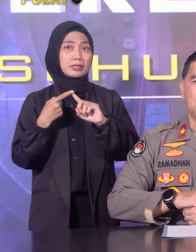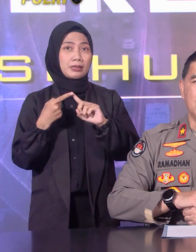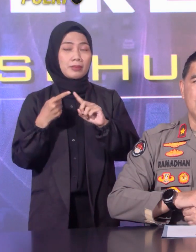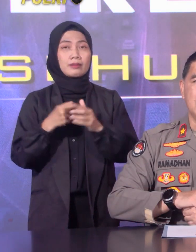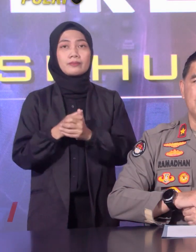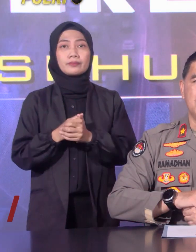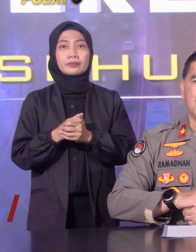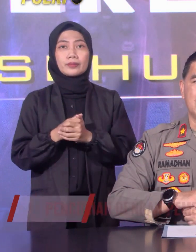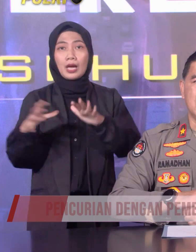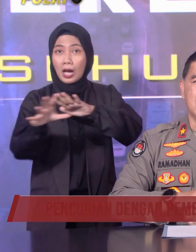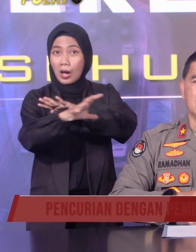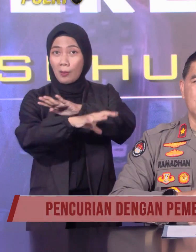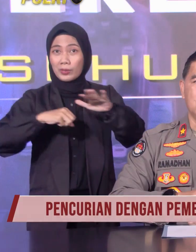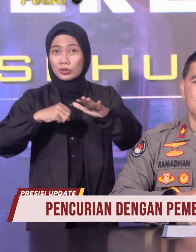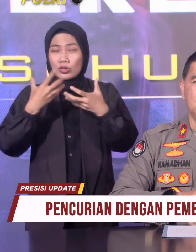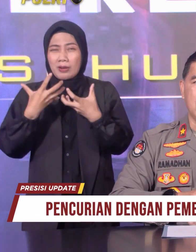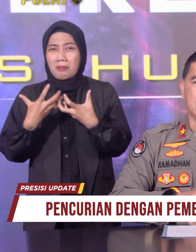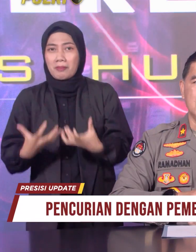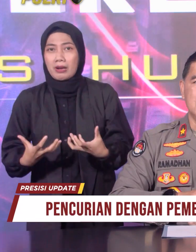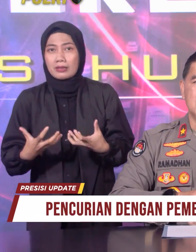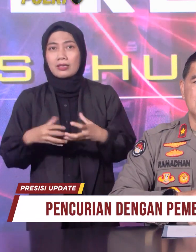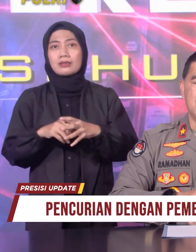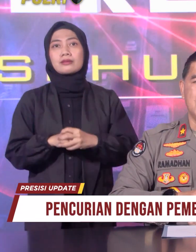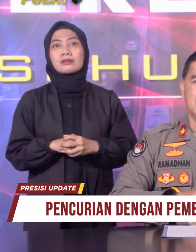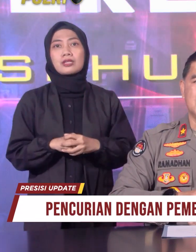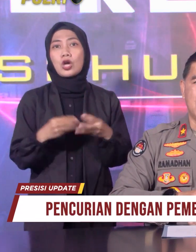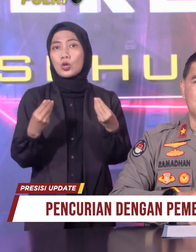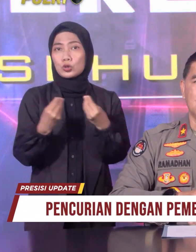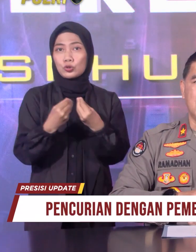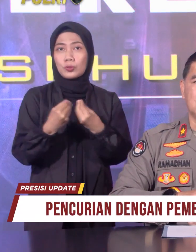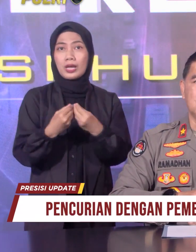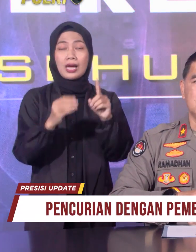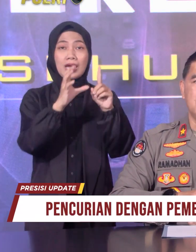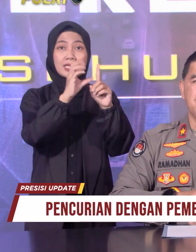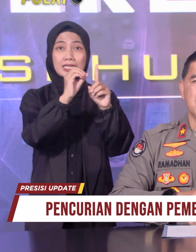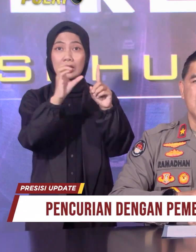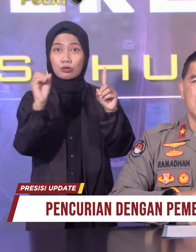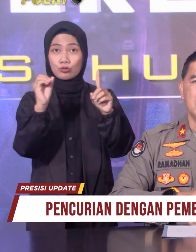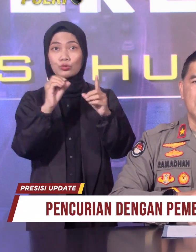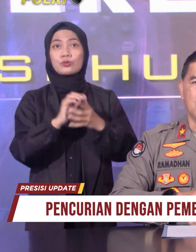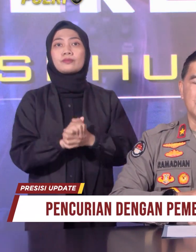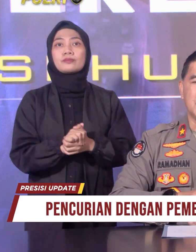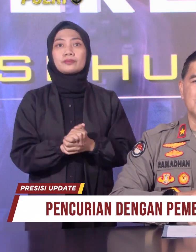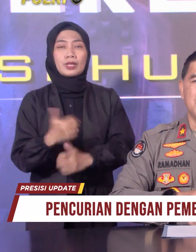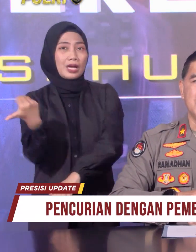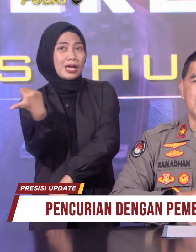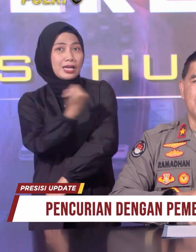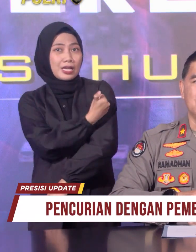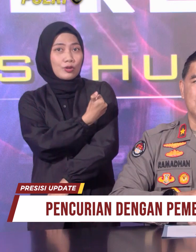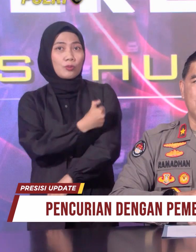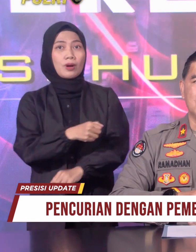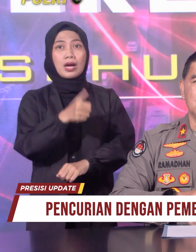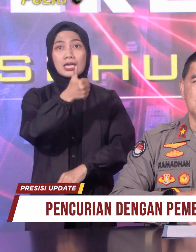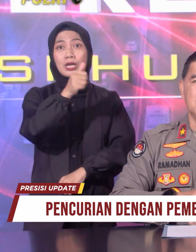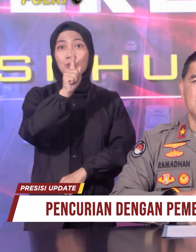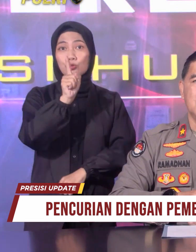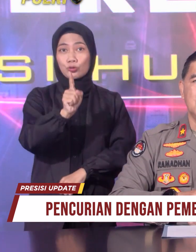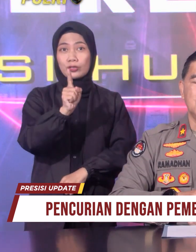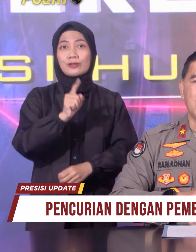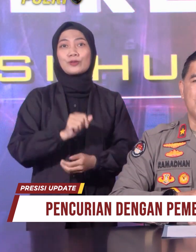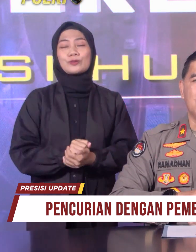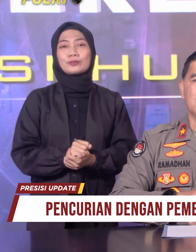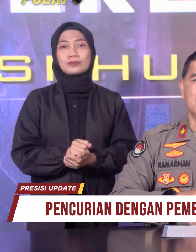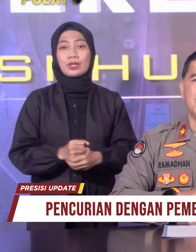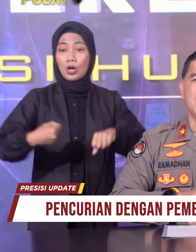pencurian dengan pemberatan atau curat sebanyak 100 kasus, narkotika sebanyak 61 kasus,